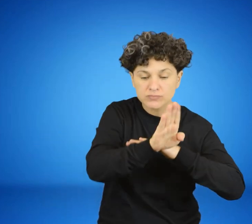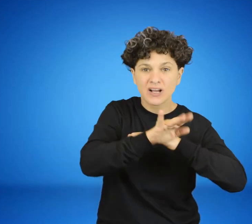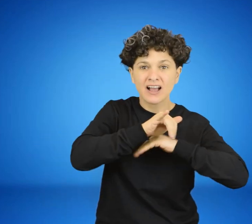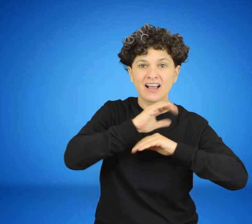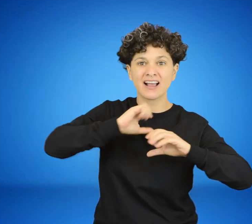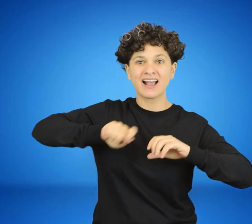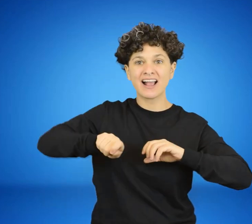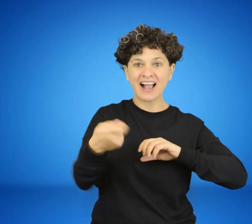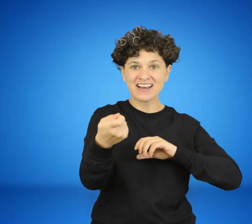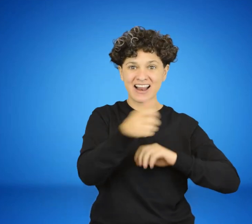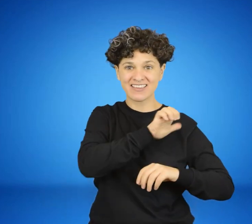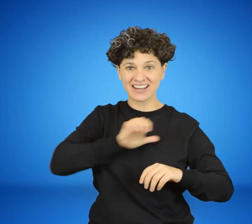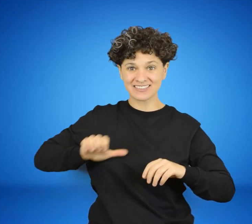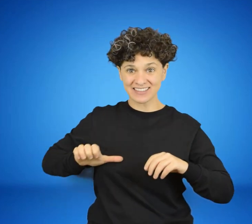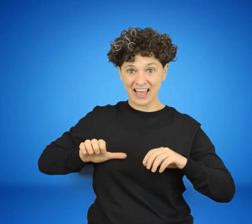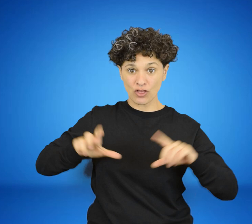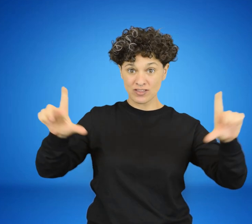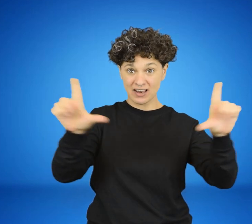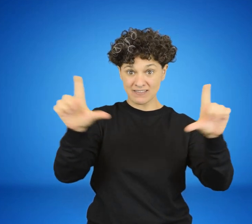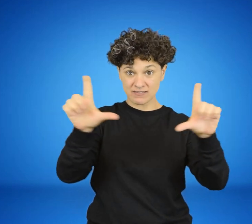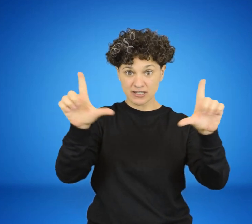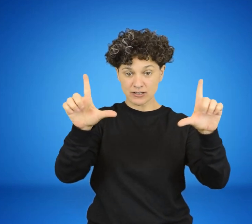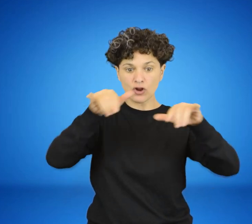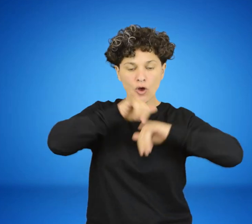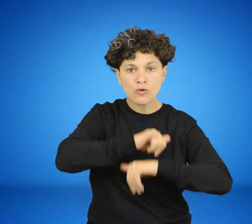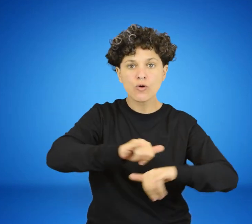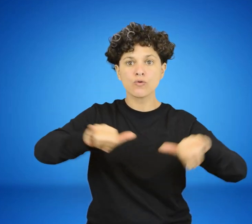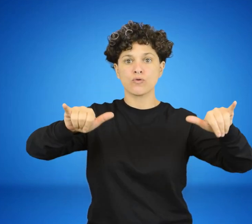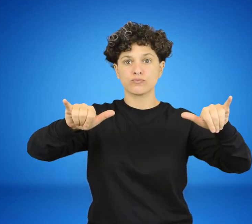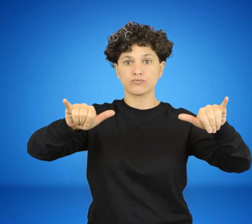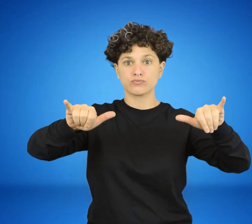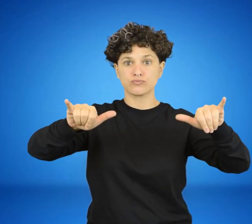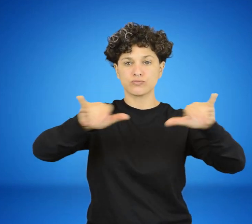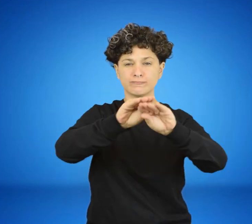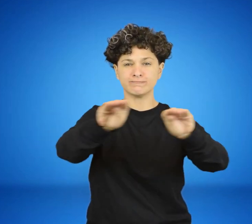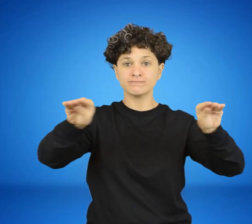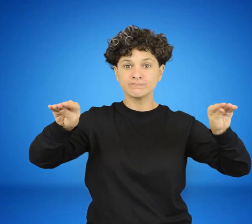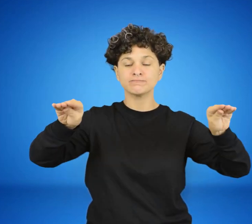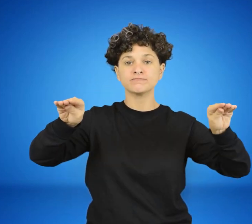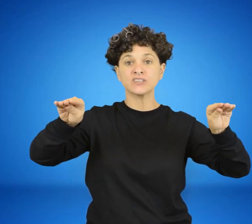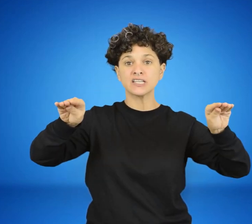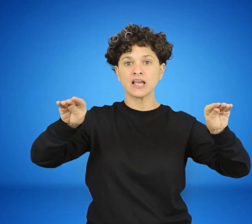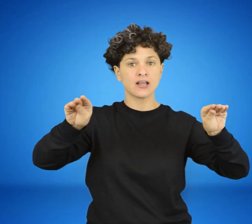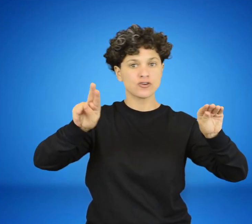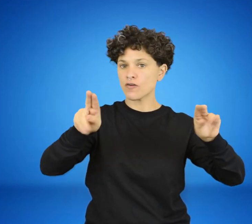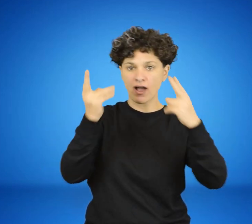el canal estatal de televisión y difundieron un comunicado anunciando que no